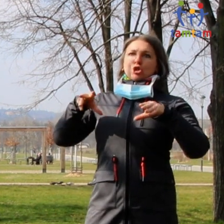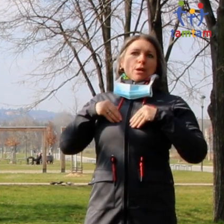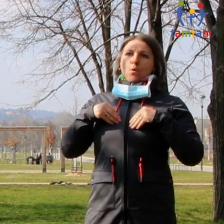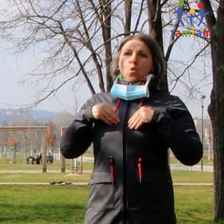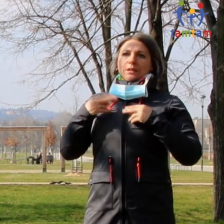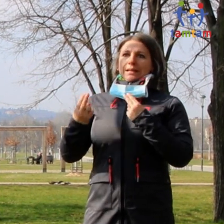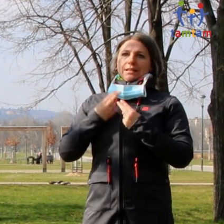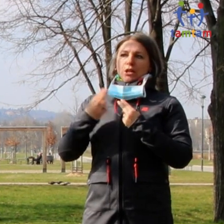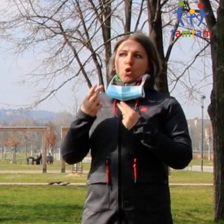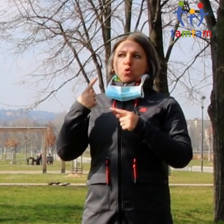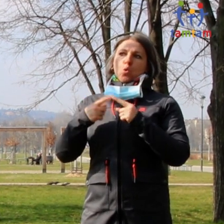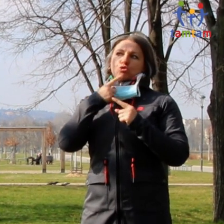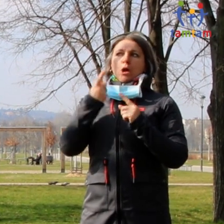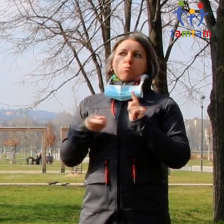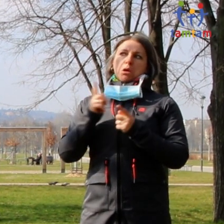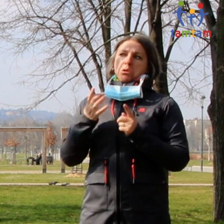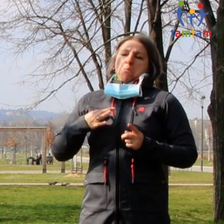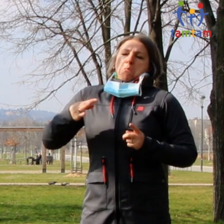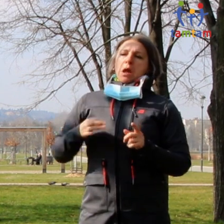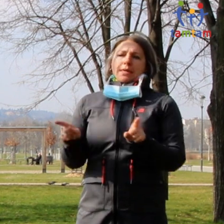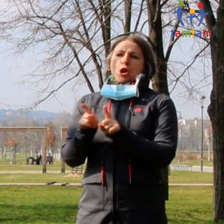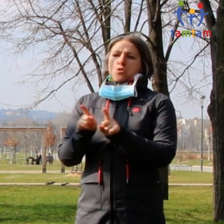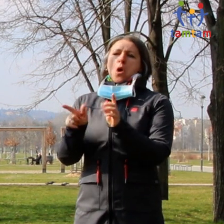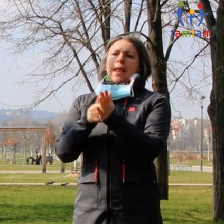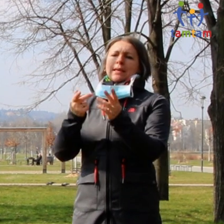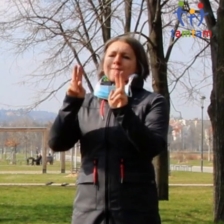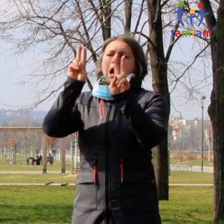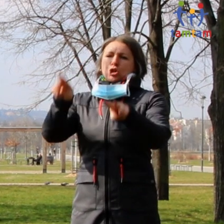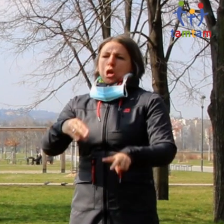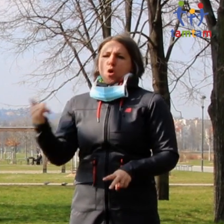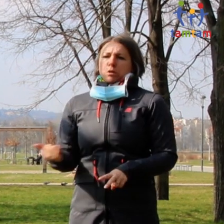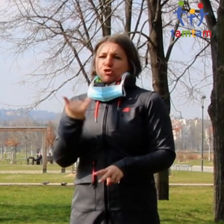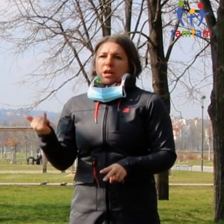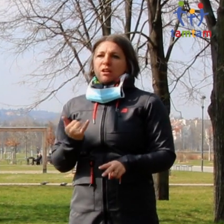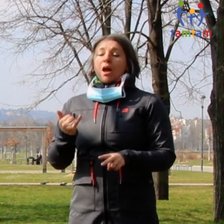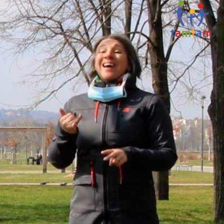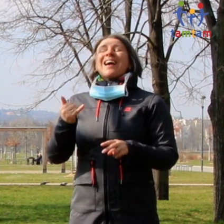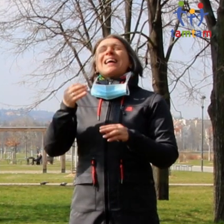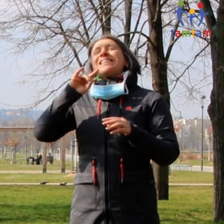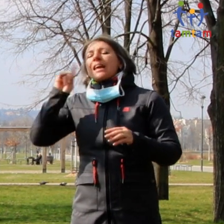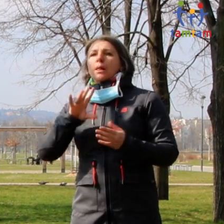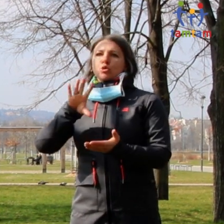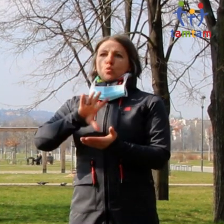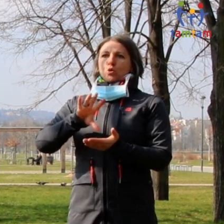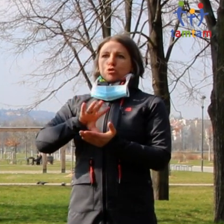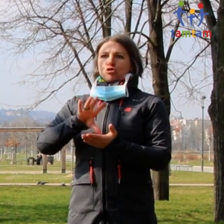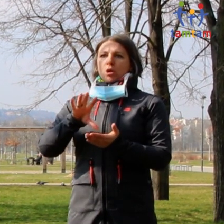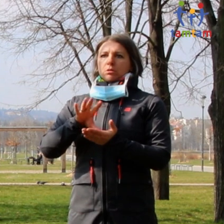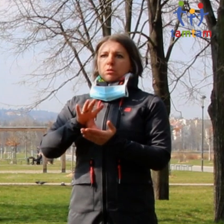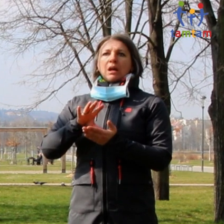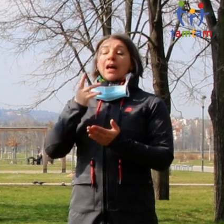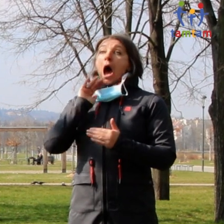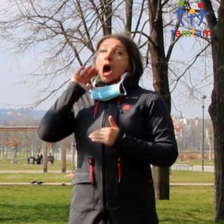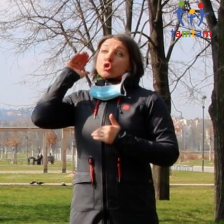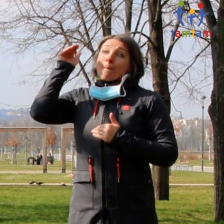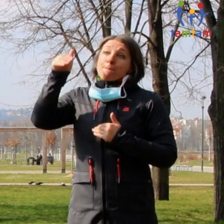Tady je důležité, abychom se drželi někde uprostřed. Čili ani nebýt příliš paralizován a